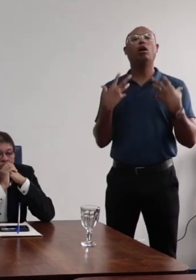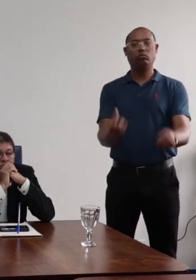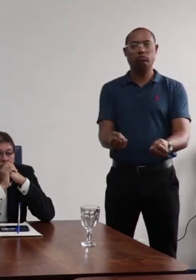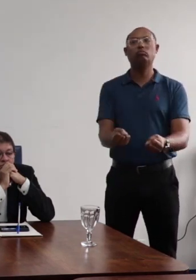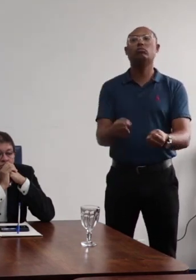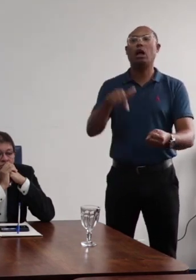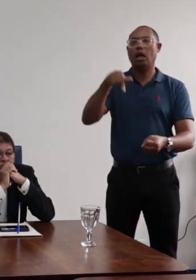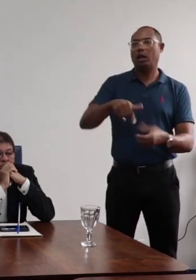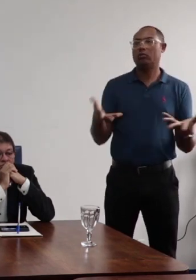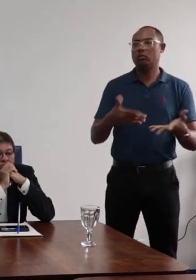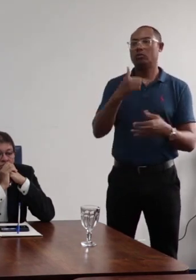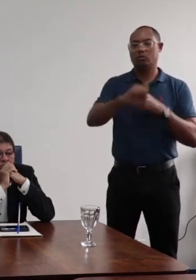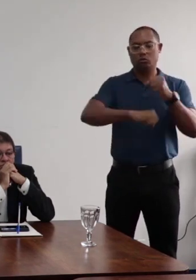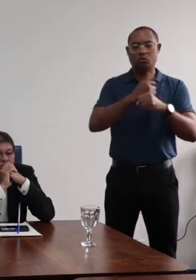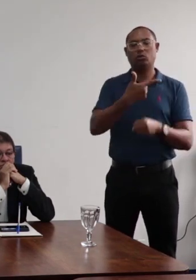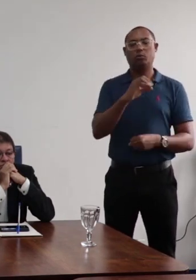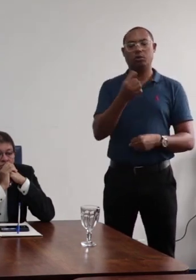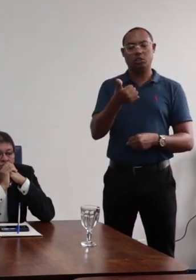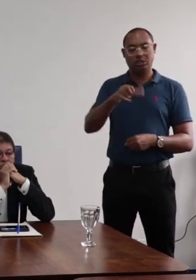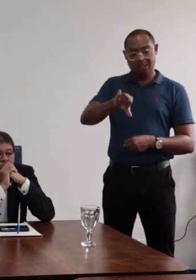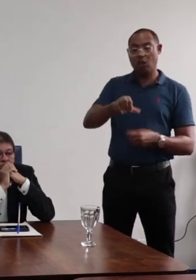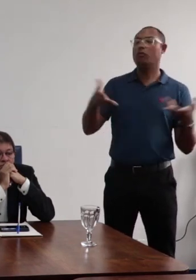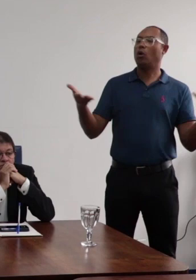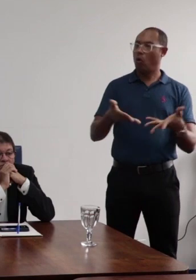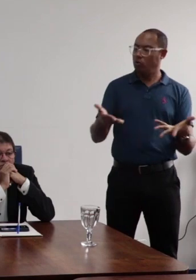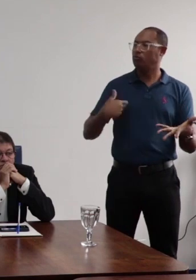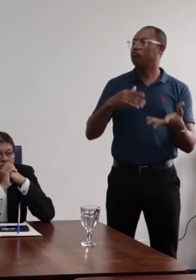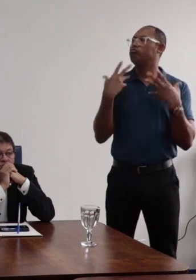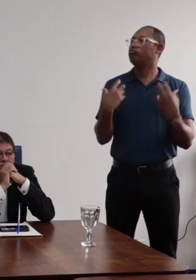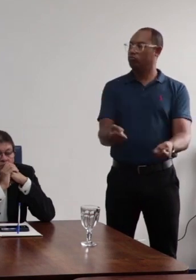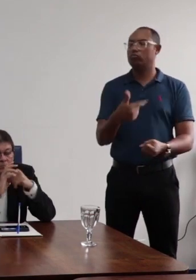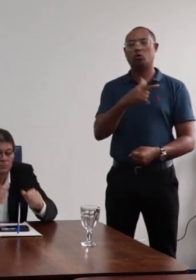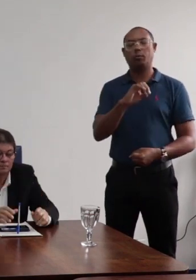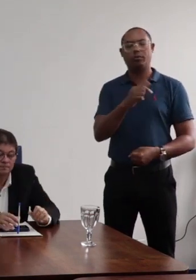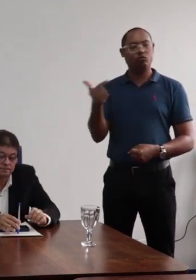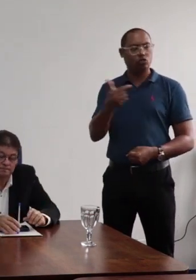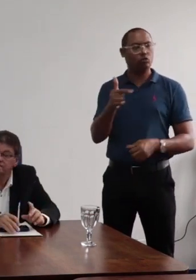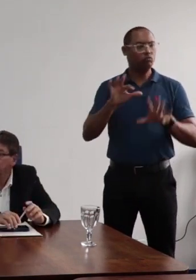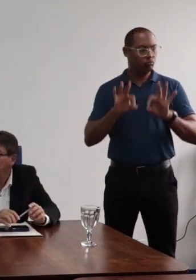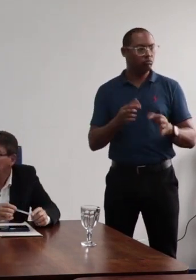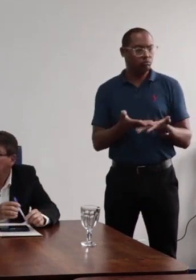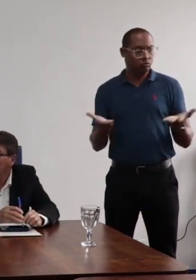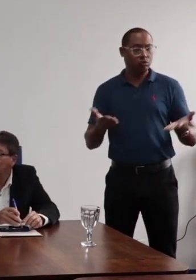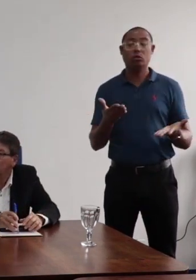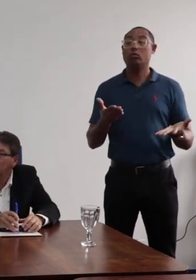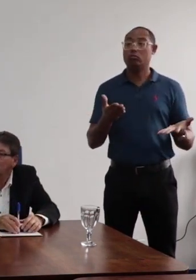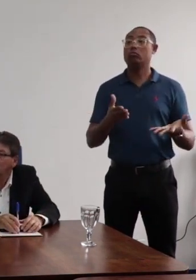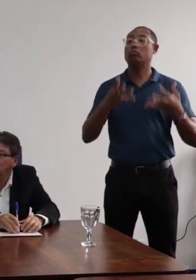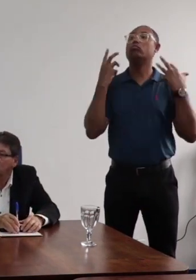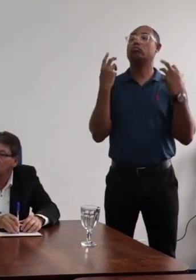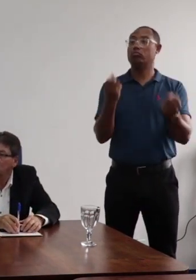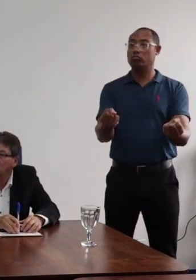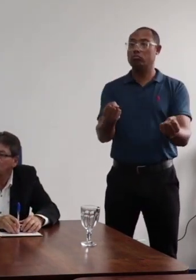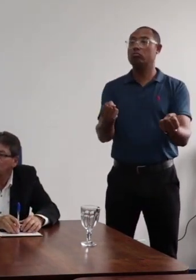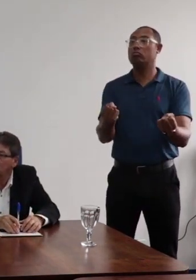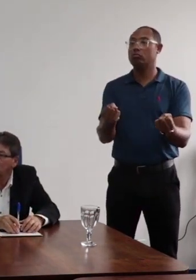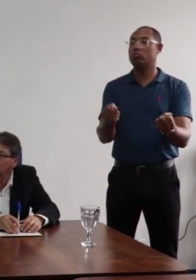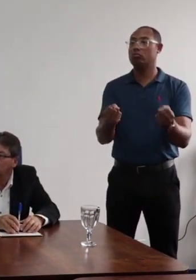nesse período de 2019 para hoje, 2021, 2021, aprovamos